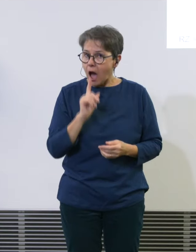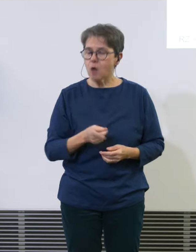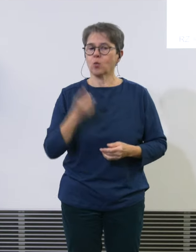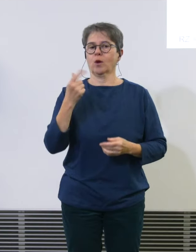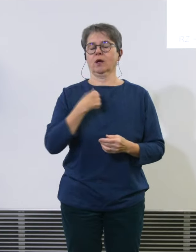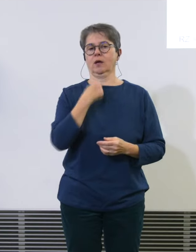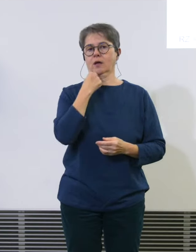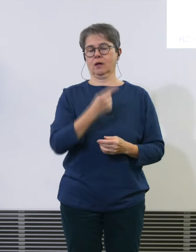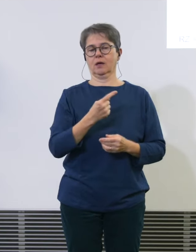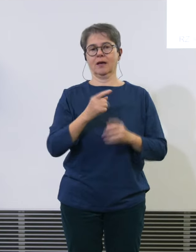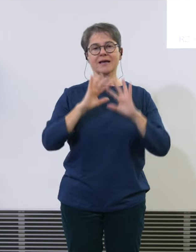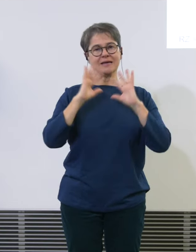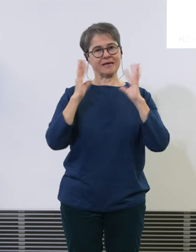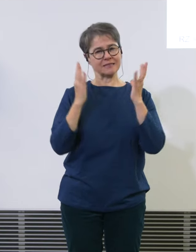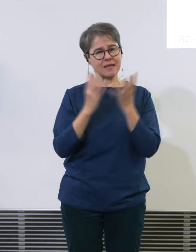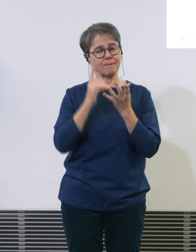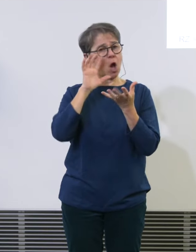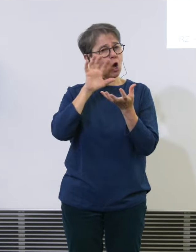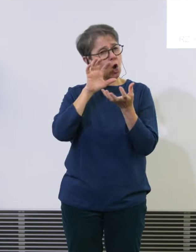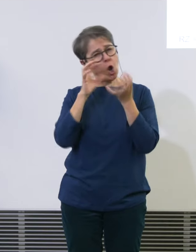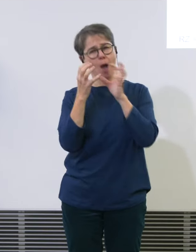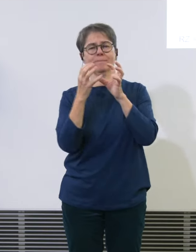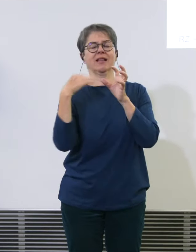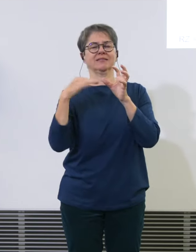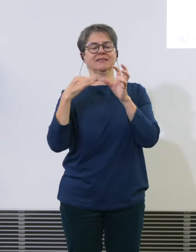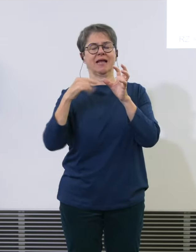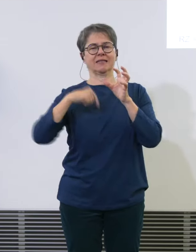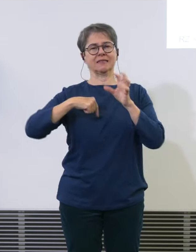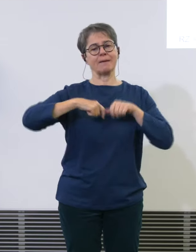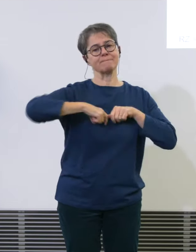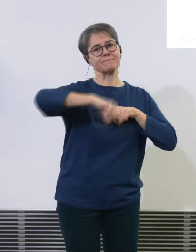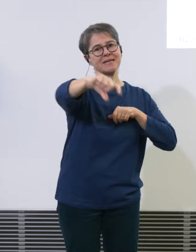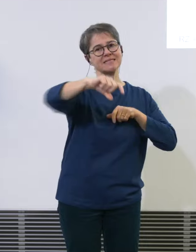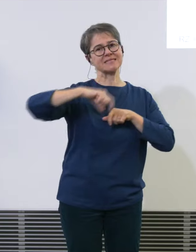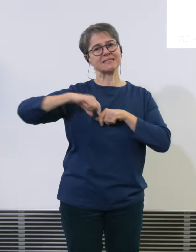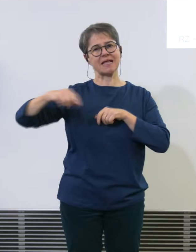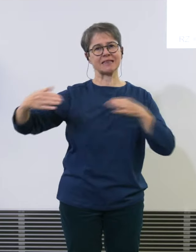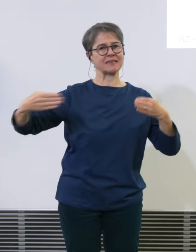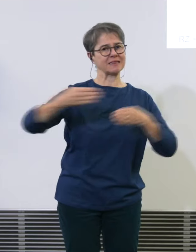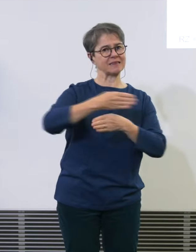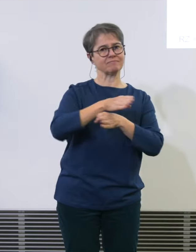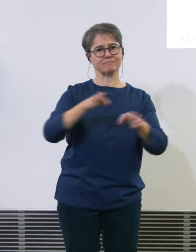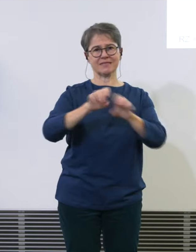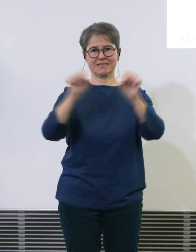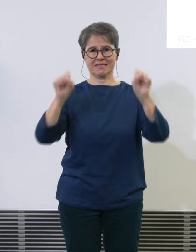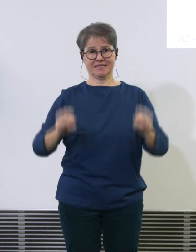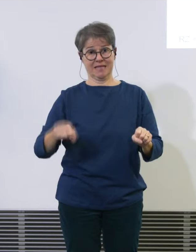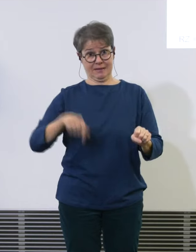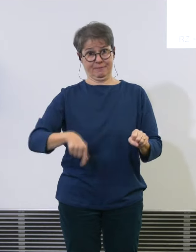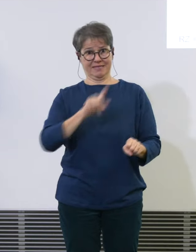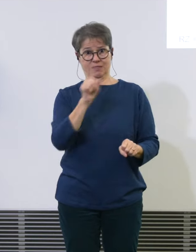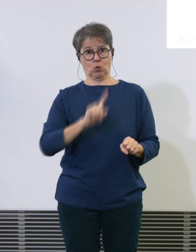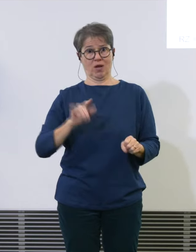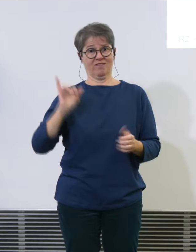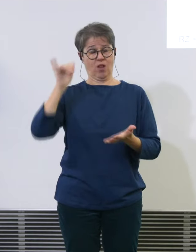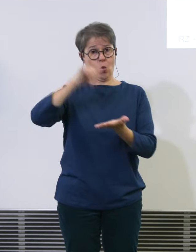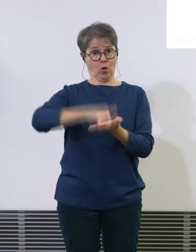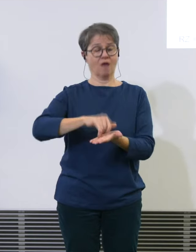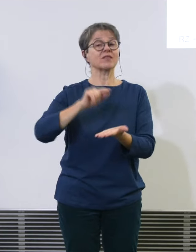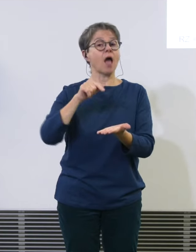komplexe Pistensystem an unserem Zürcher Flughafen, hat einen Einfluss auf Verspätungen. Ich komme auch dazu noch zu